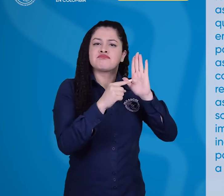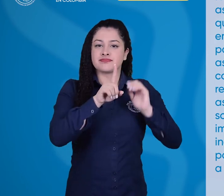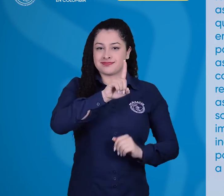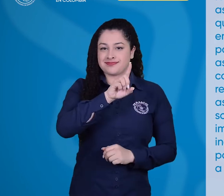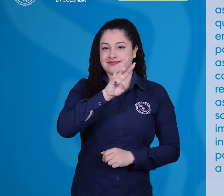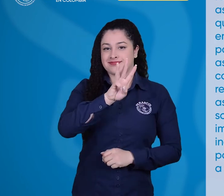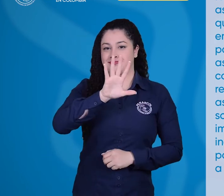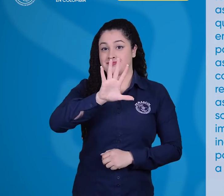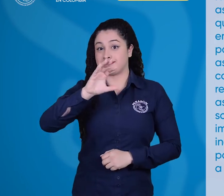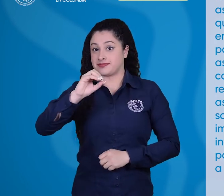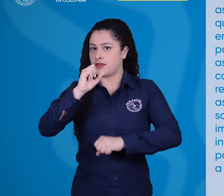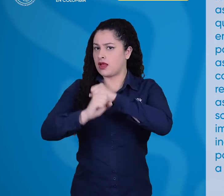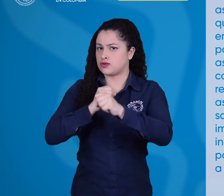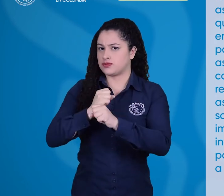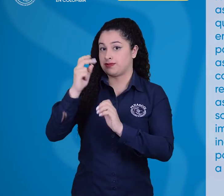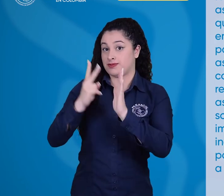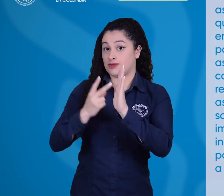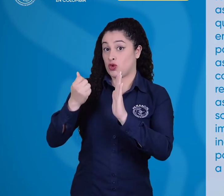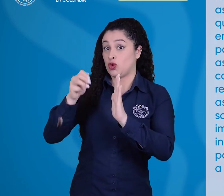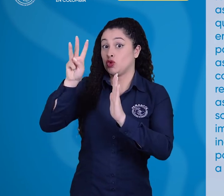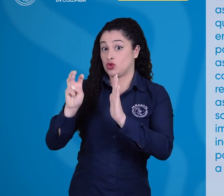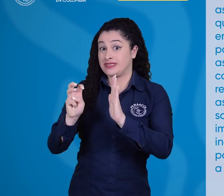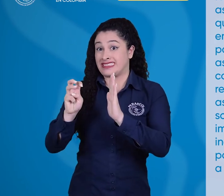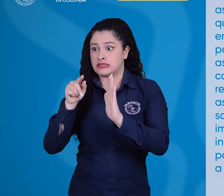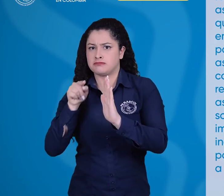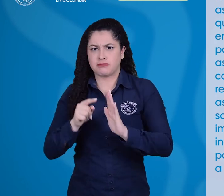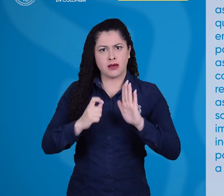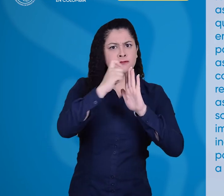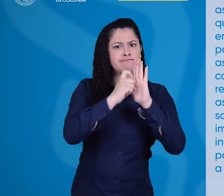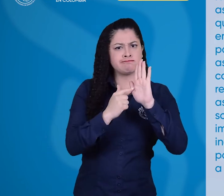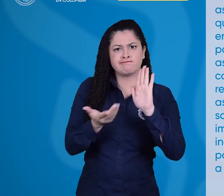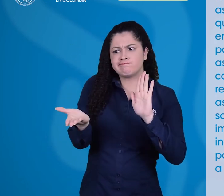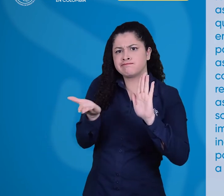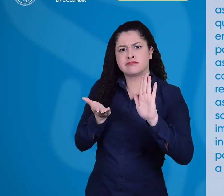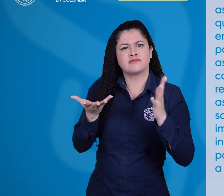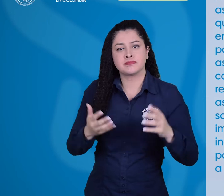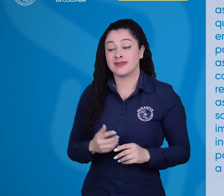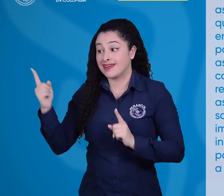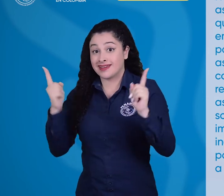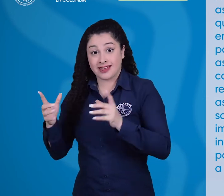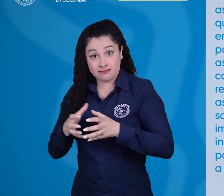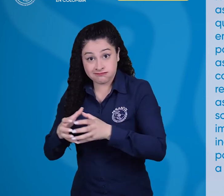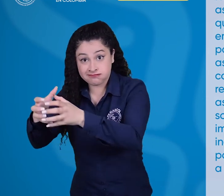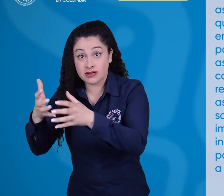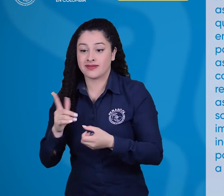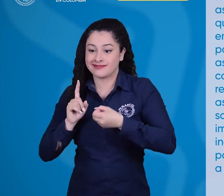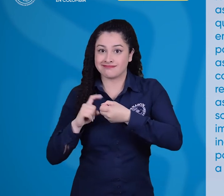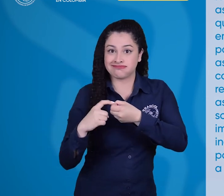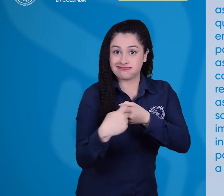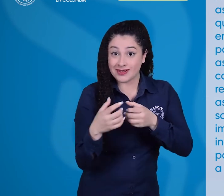1350 de 2018 para la asociatividad y el asociacionismo no están completamente acordes